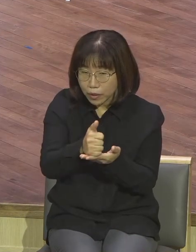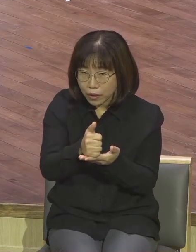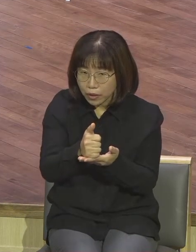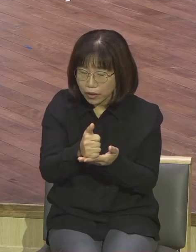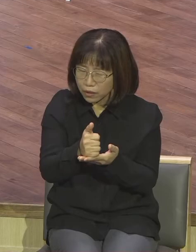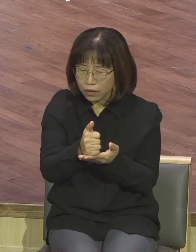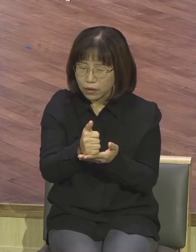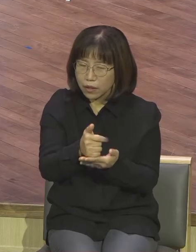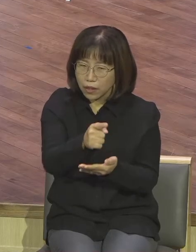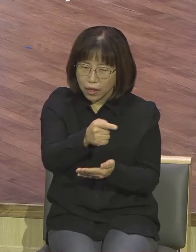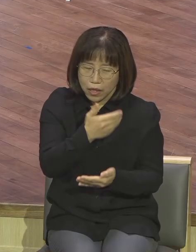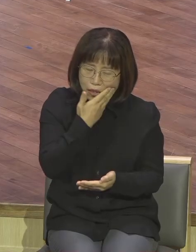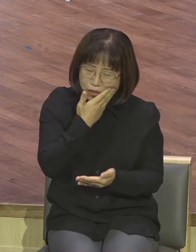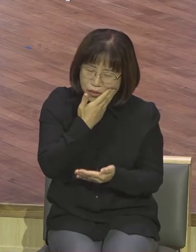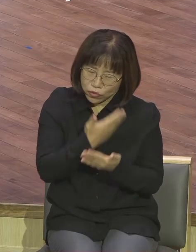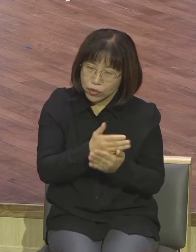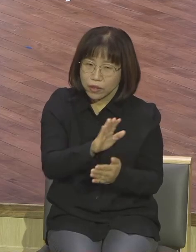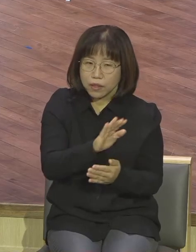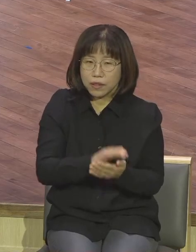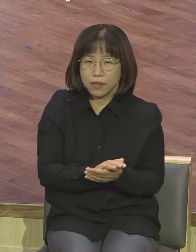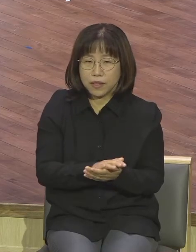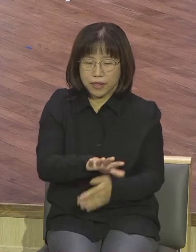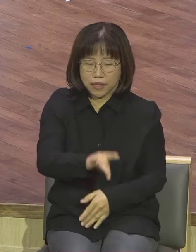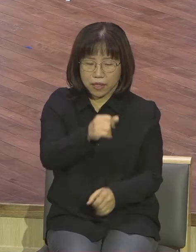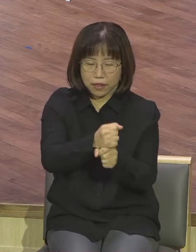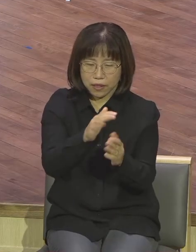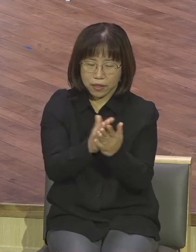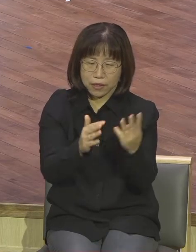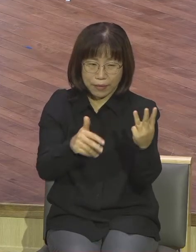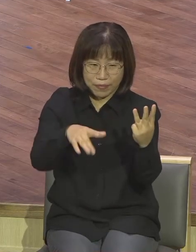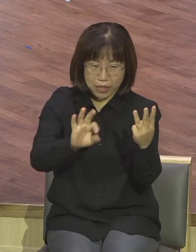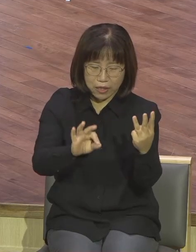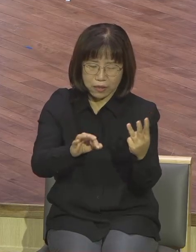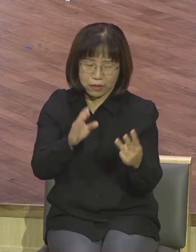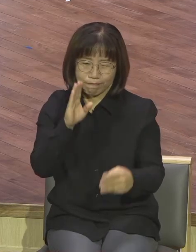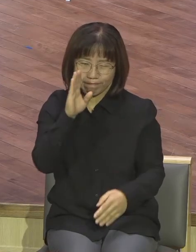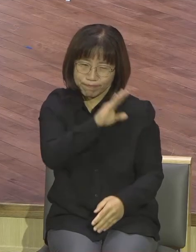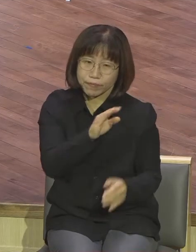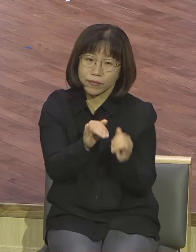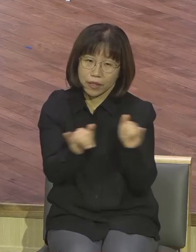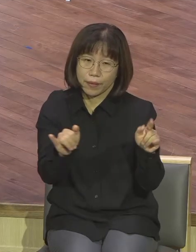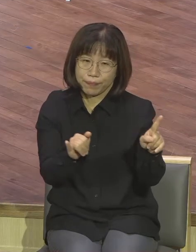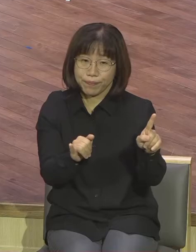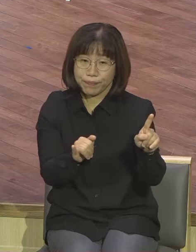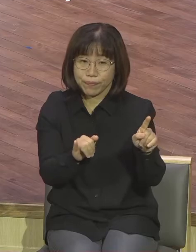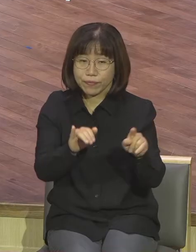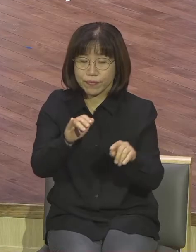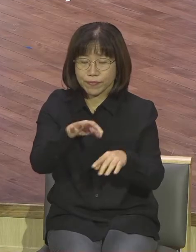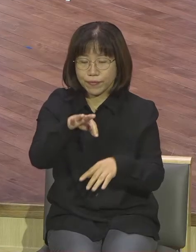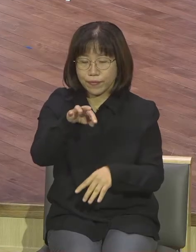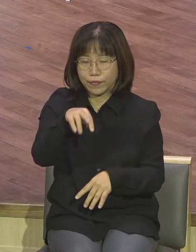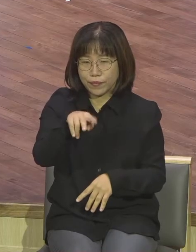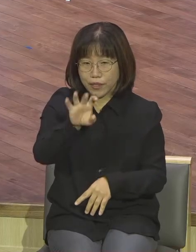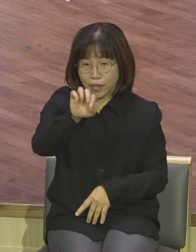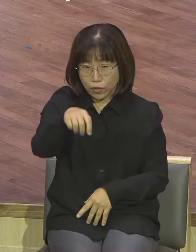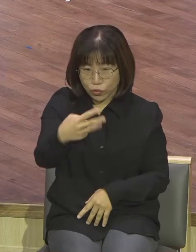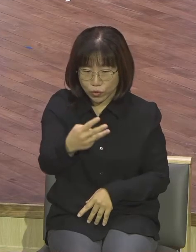그런 장식의 3장 빌런이 되고 말았습니다 하나님께서는 이런 사울을 대신해서 새로운 왕을